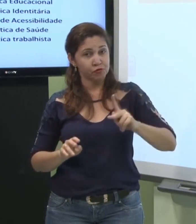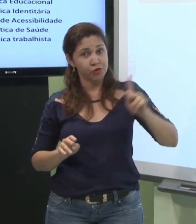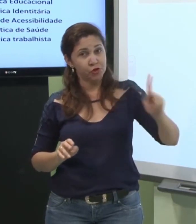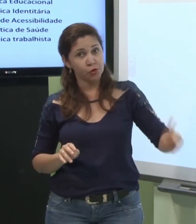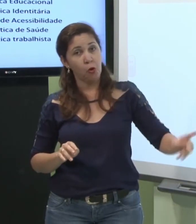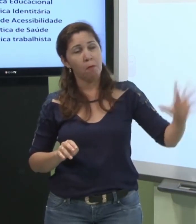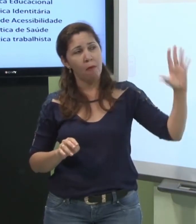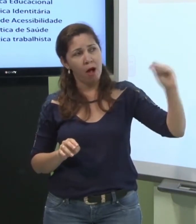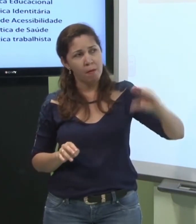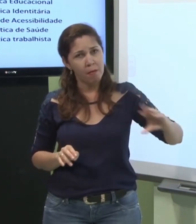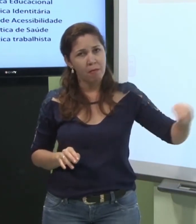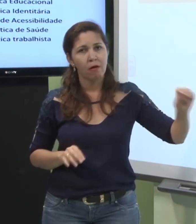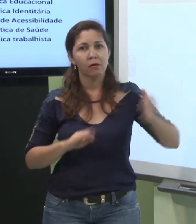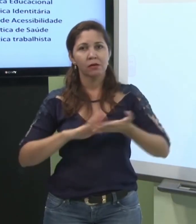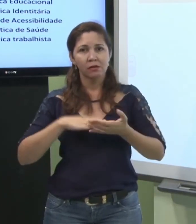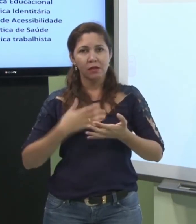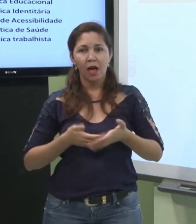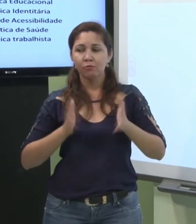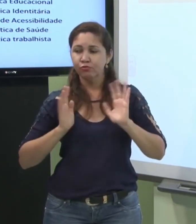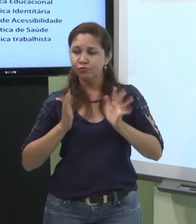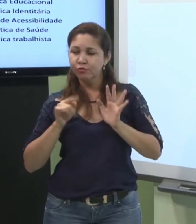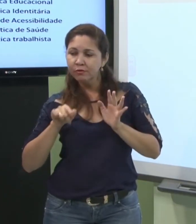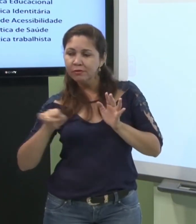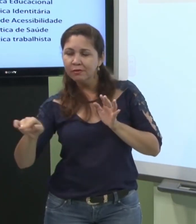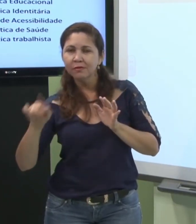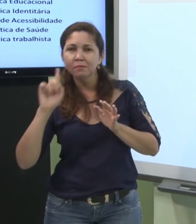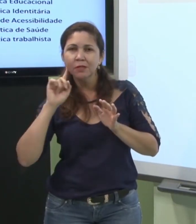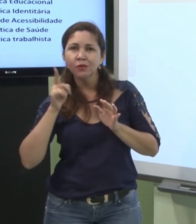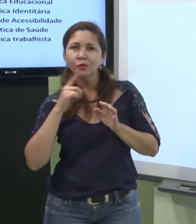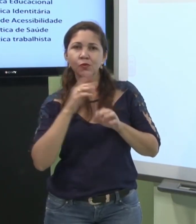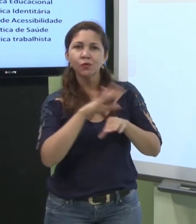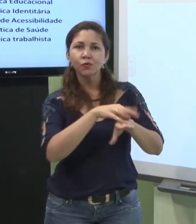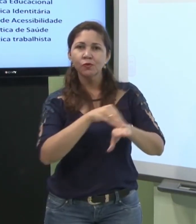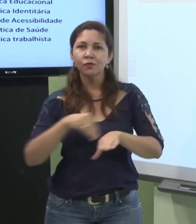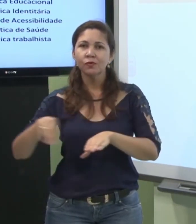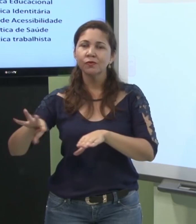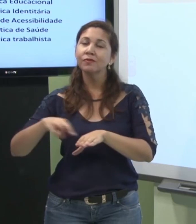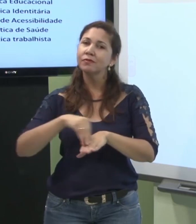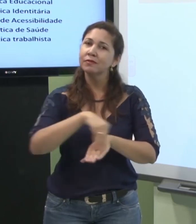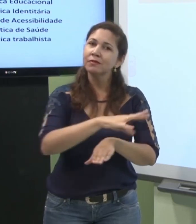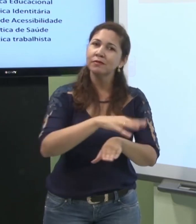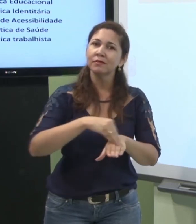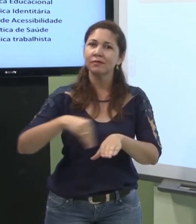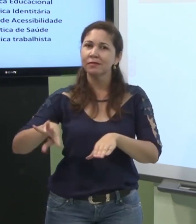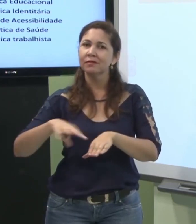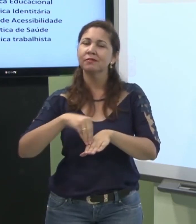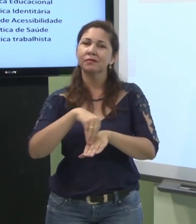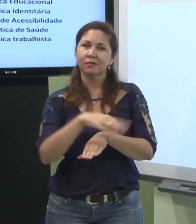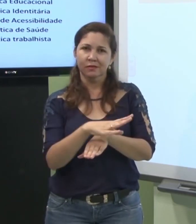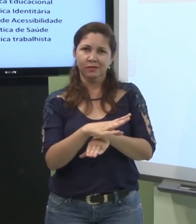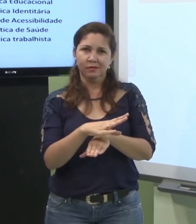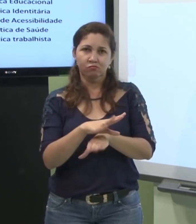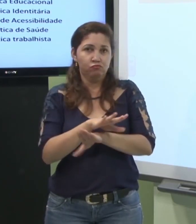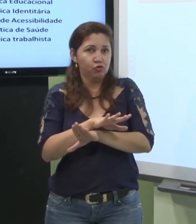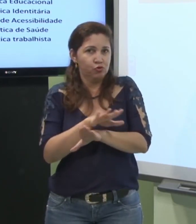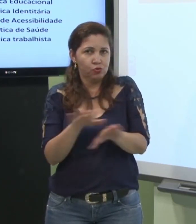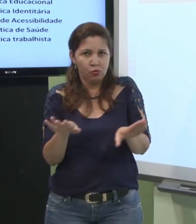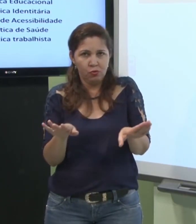professor o professor vai estar falando e o intérprete vai estar fazendo essa mediação na comunicação entre